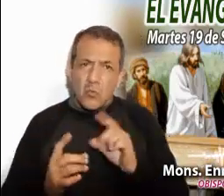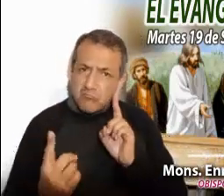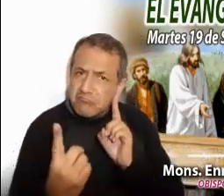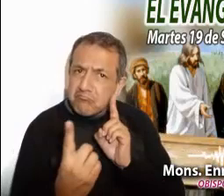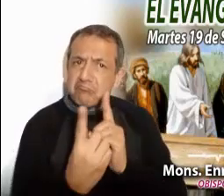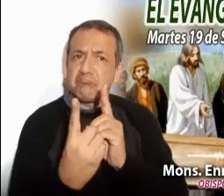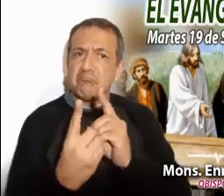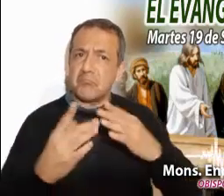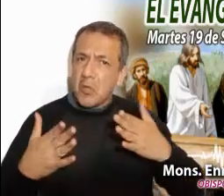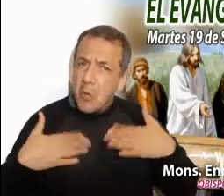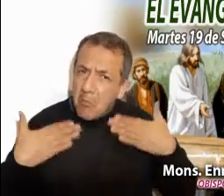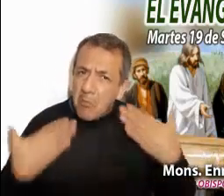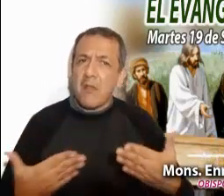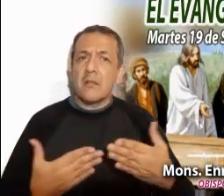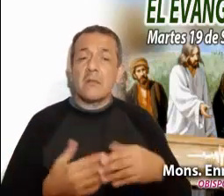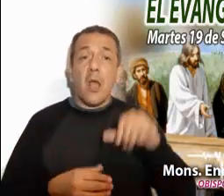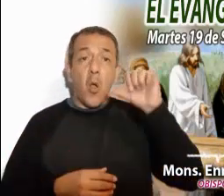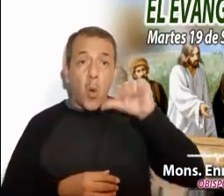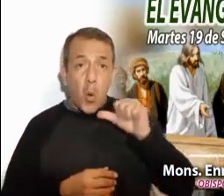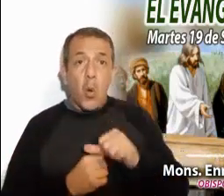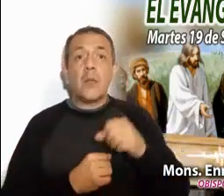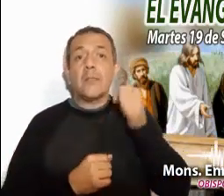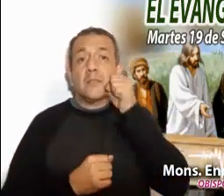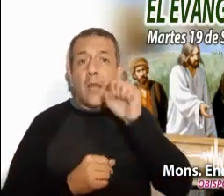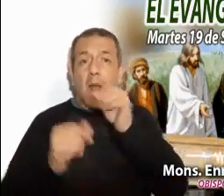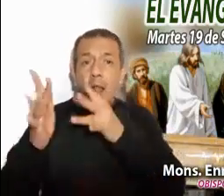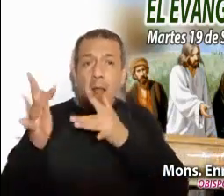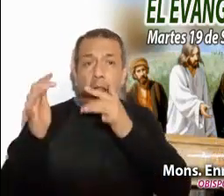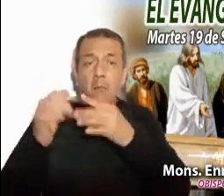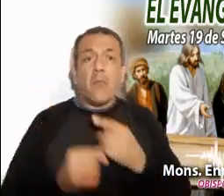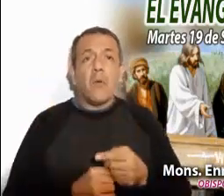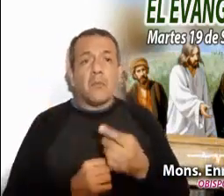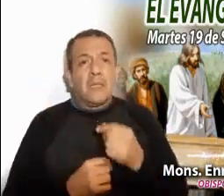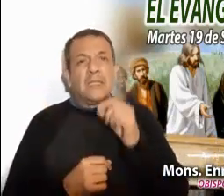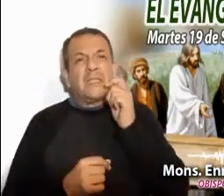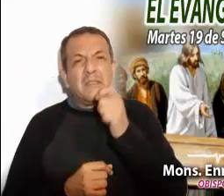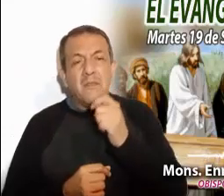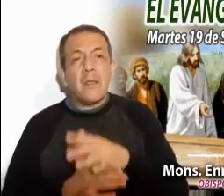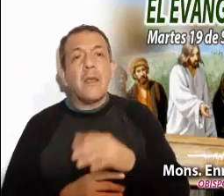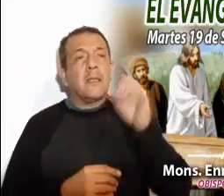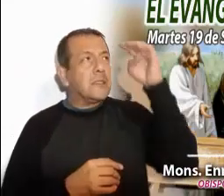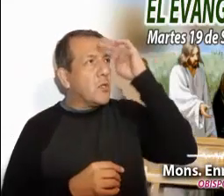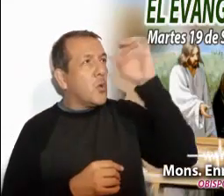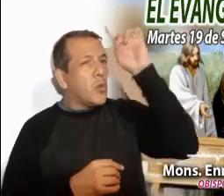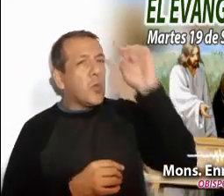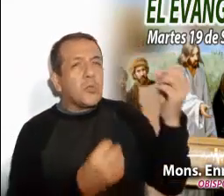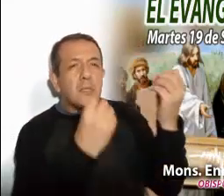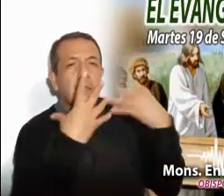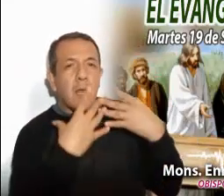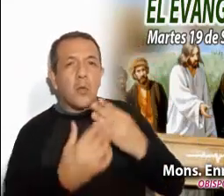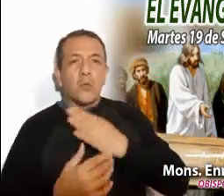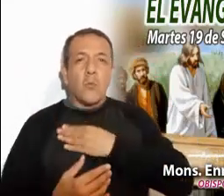compromiso. El Salmo de este día se hace eco de nuestras necesidades. Danos, Señor, tu bondad y tu